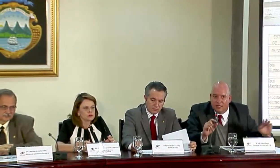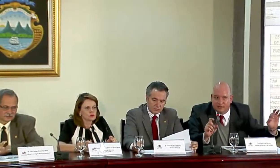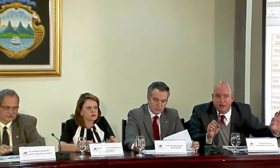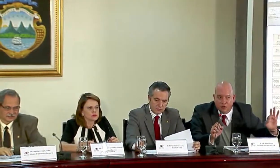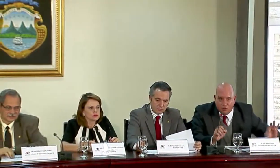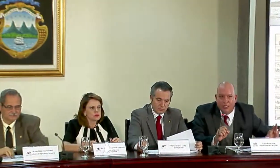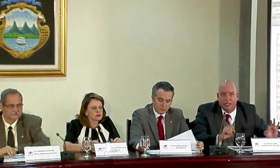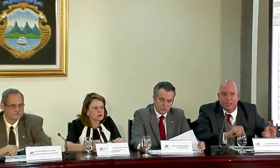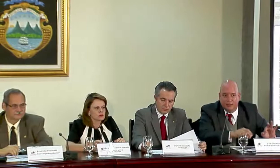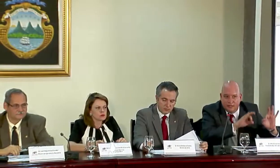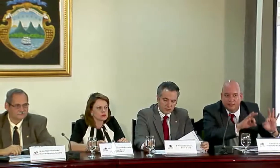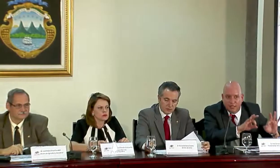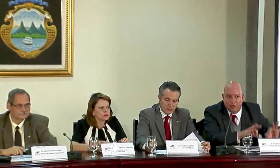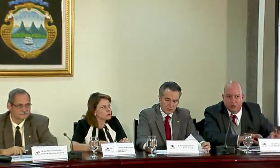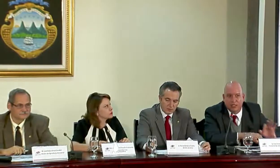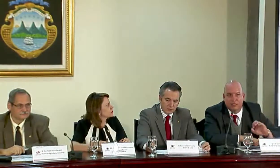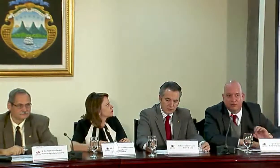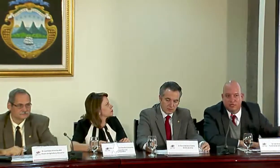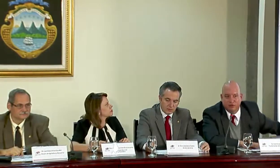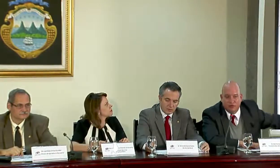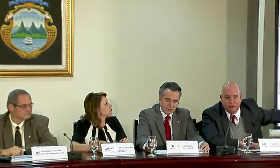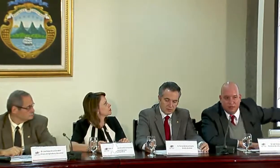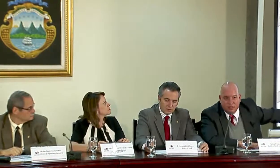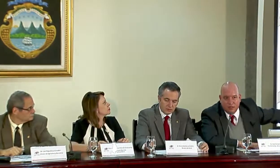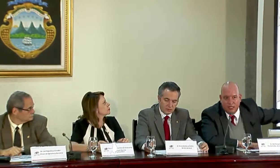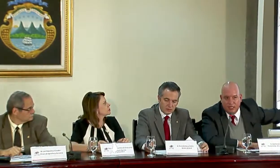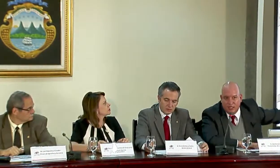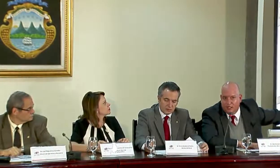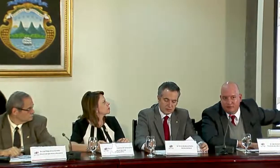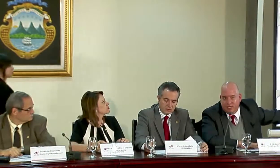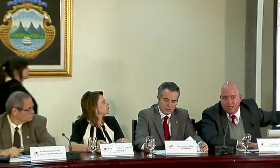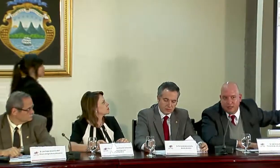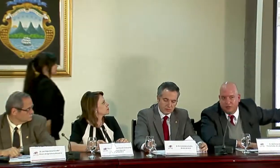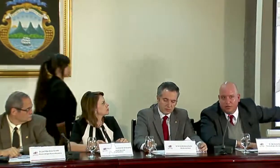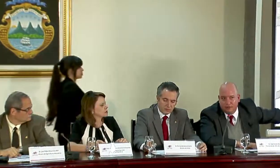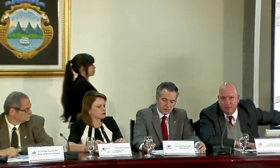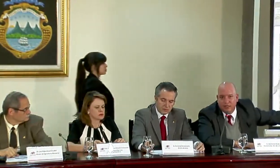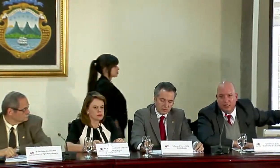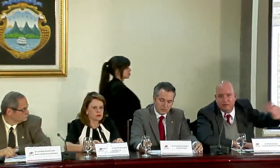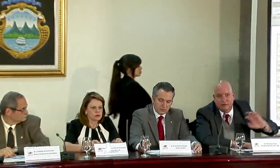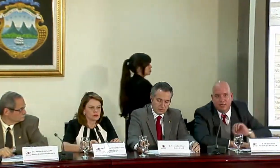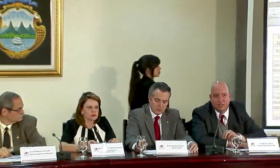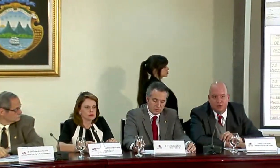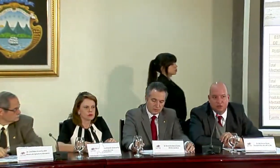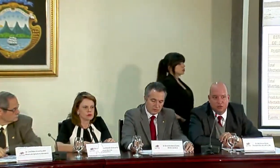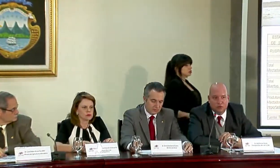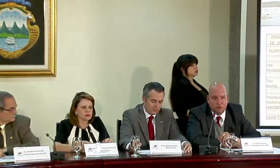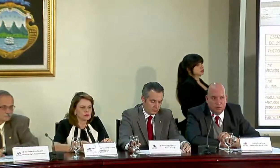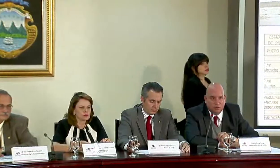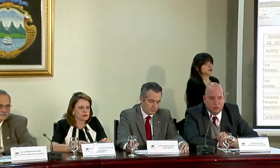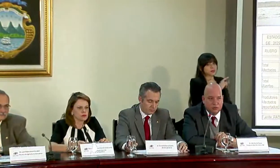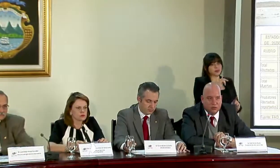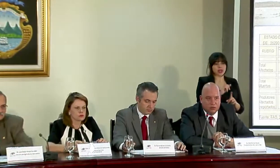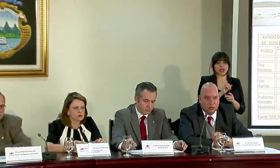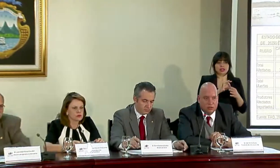Es el estado actual, es el estado actual. O sea, esto es de la semana anterior, al viernes de la semana anterior.